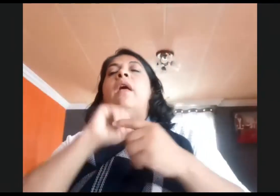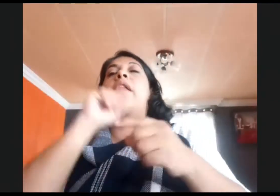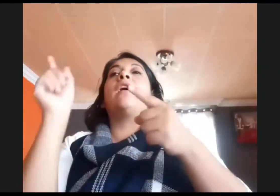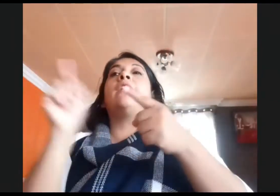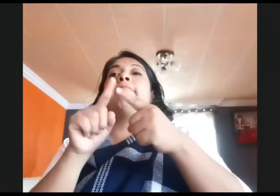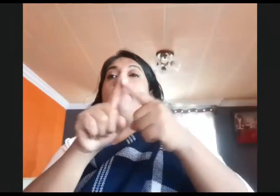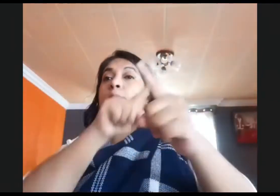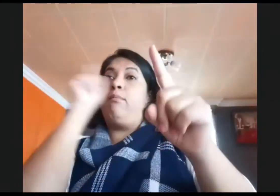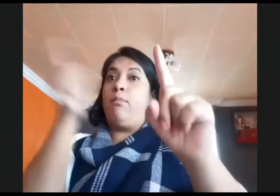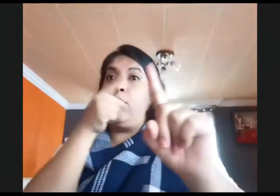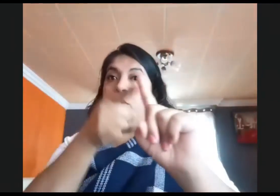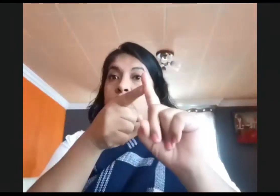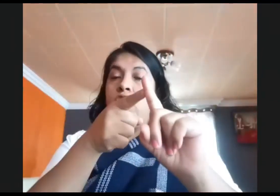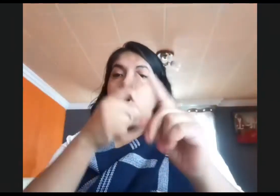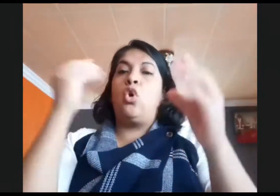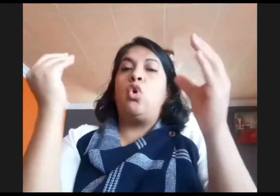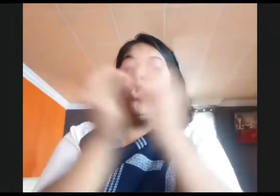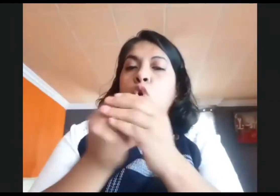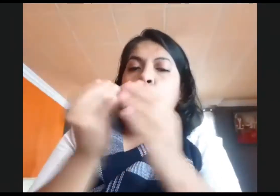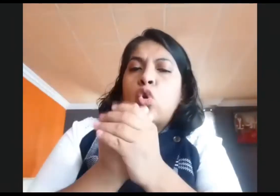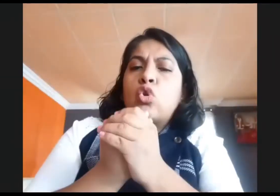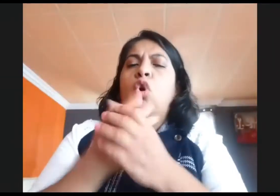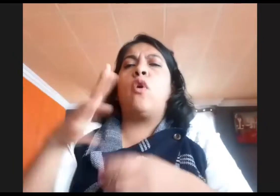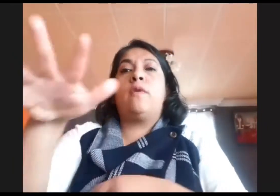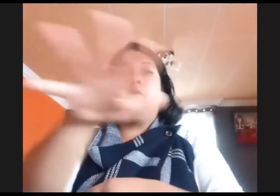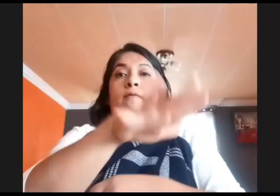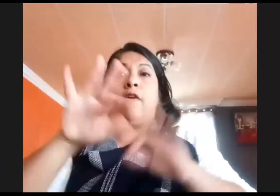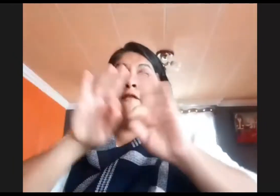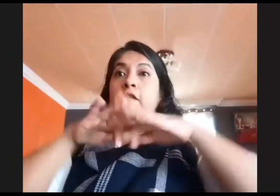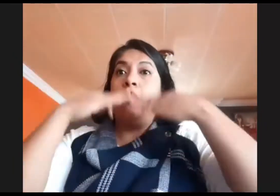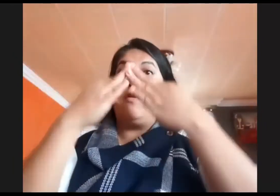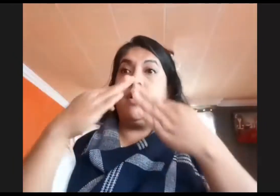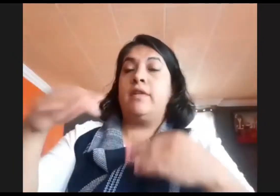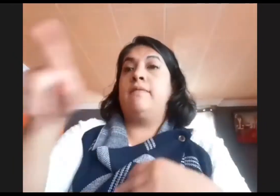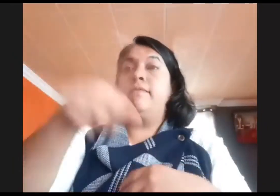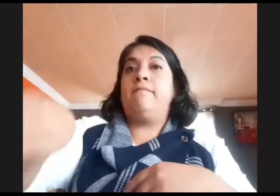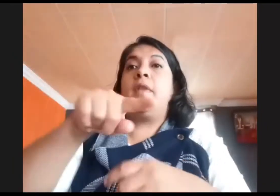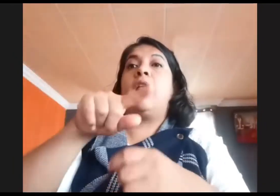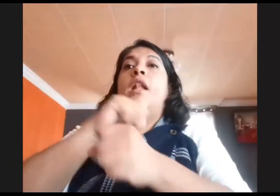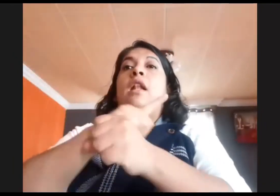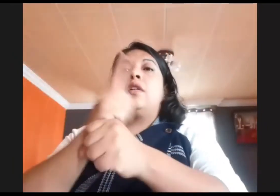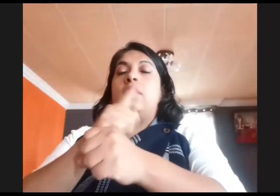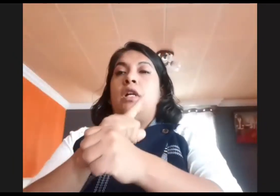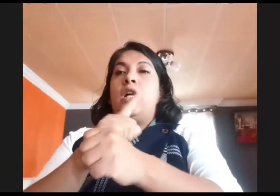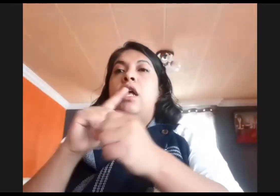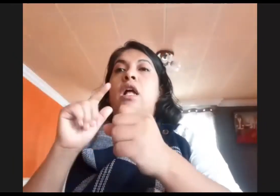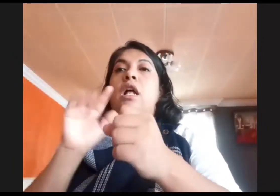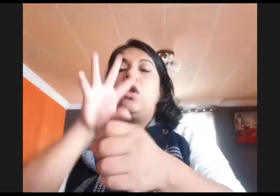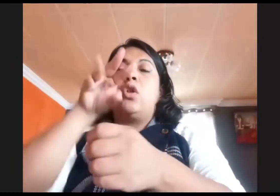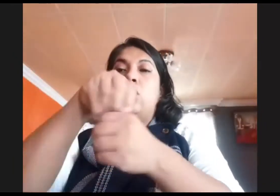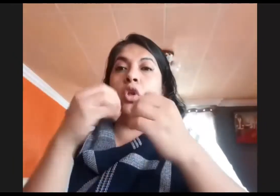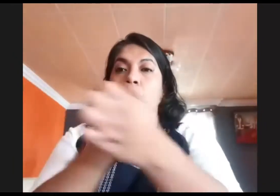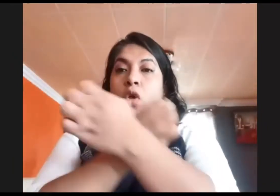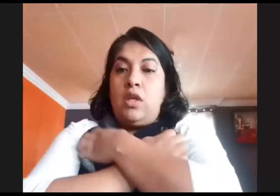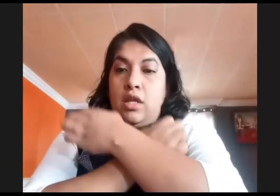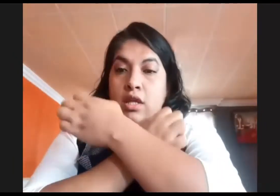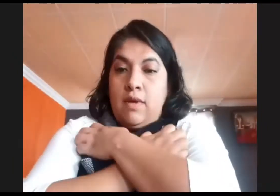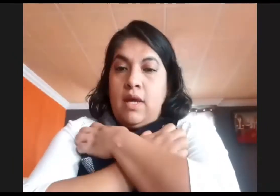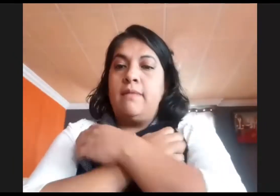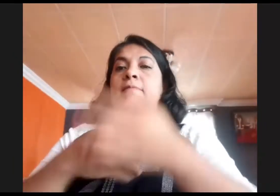desarrollo de las capacidades cognitivas, sociales y emocionales de las personas sordas. La historia de la educación de